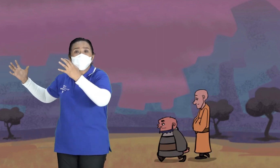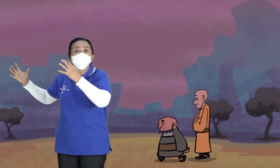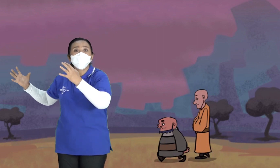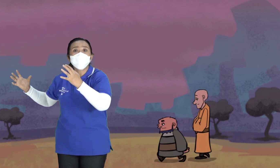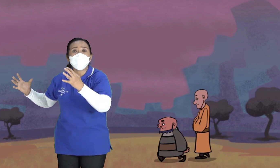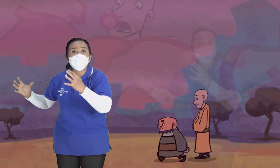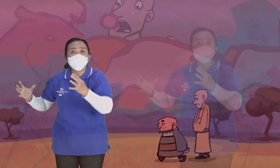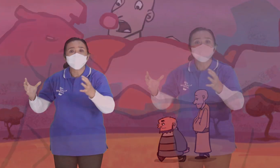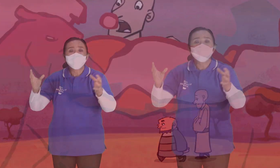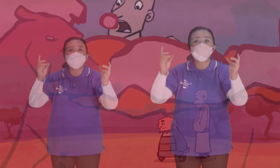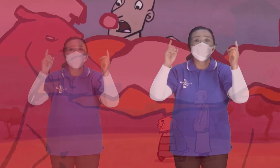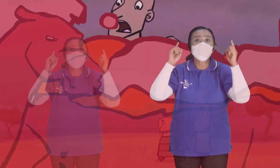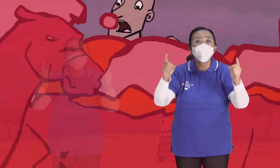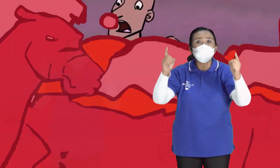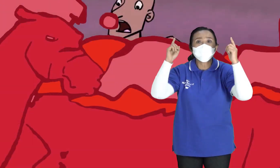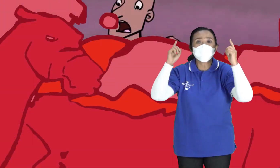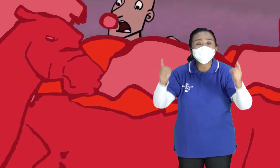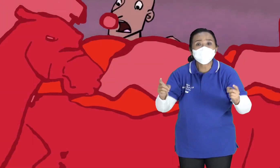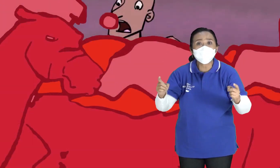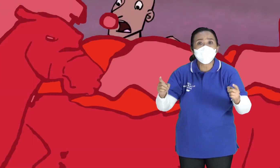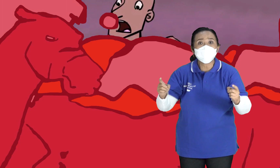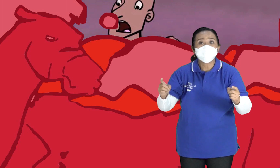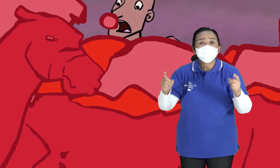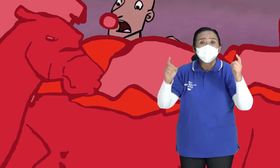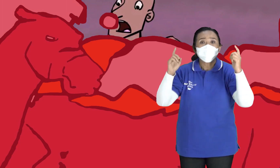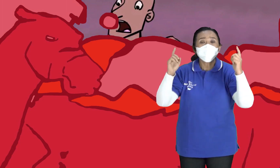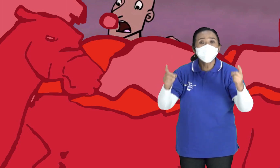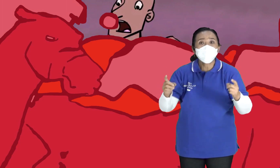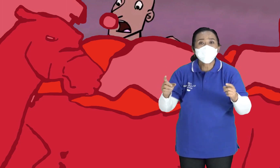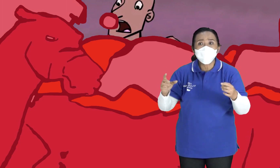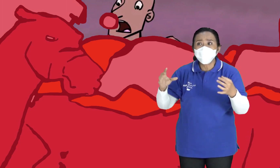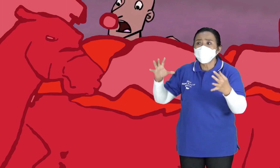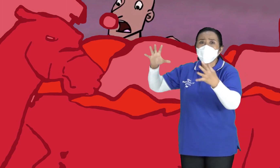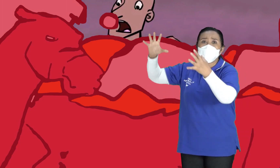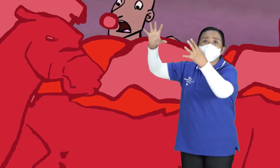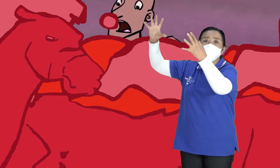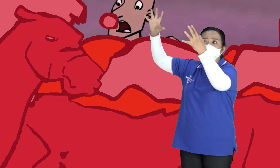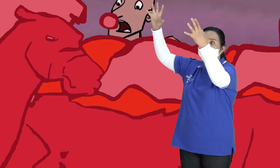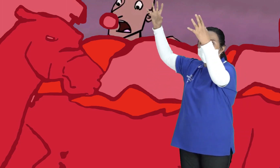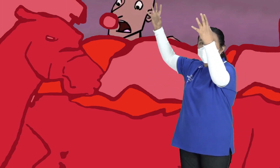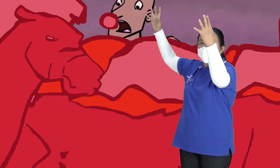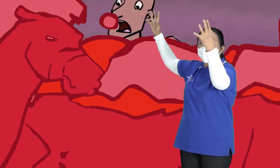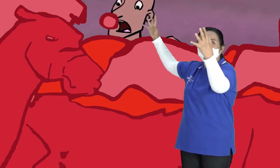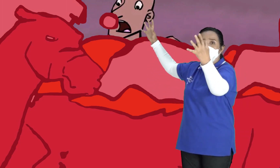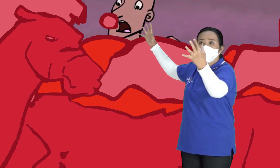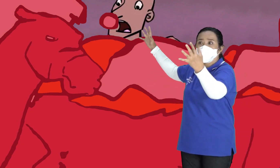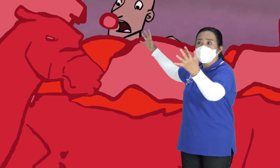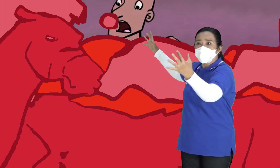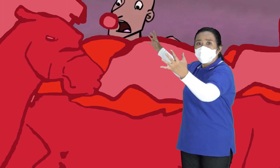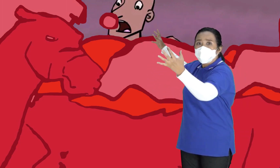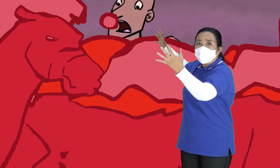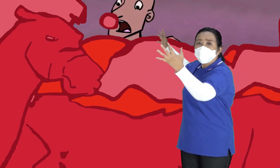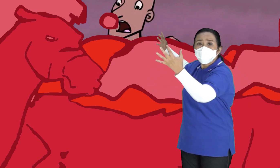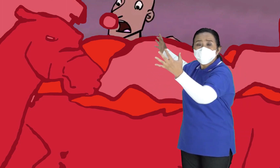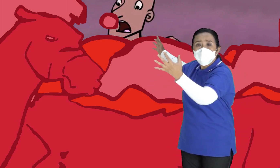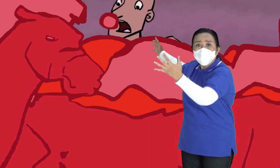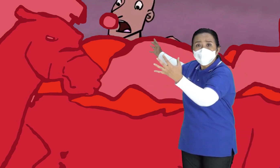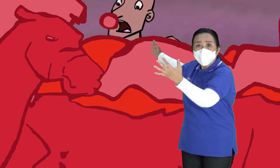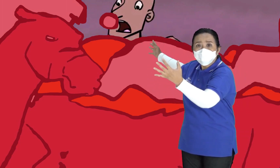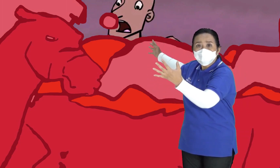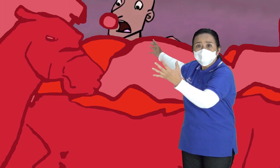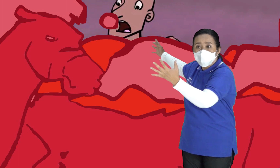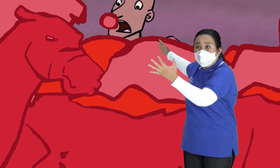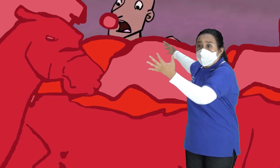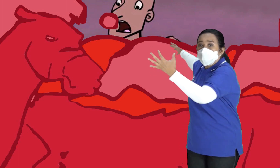Muncullah Sebuah kereta Kuda yang berapi Seperti api ya Plewat